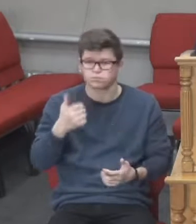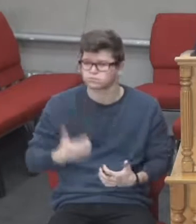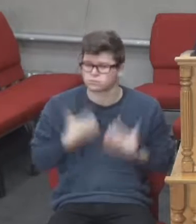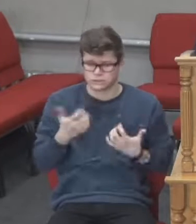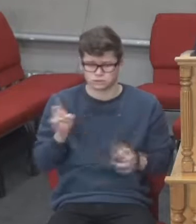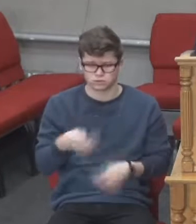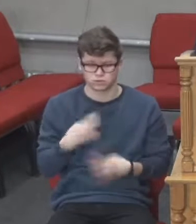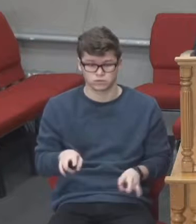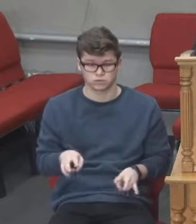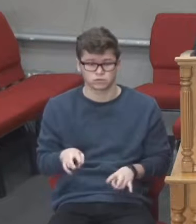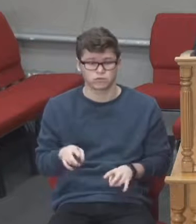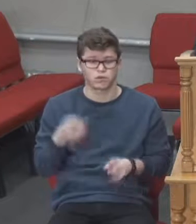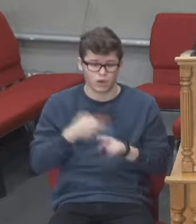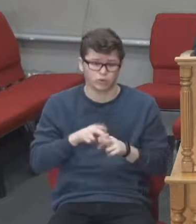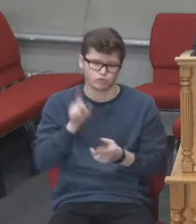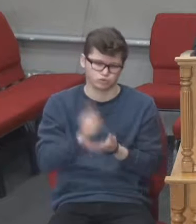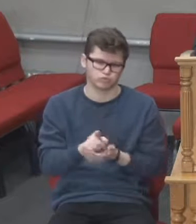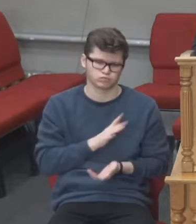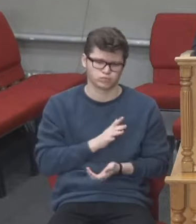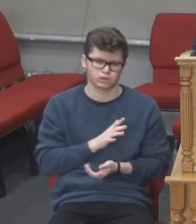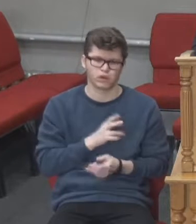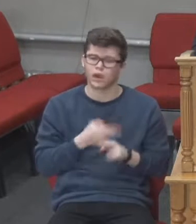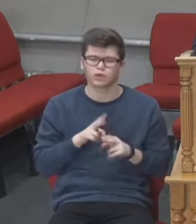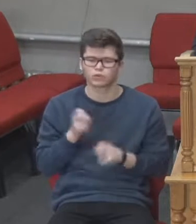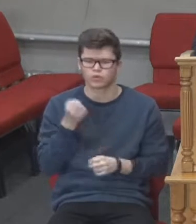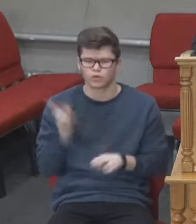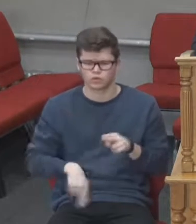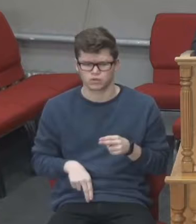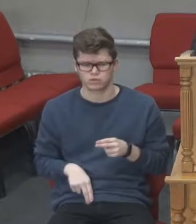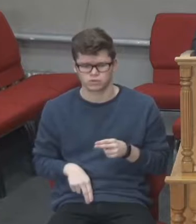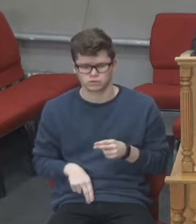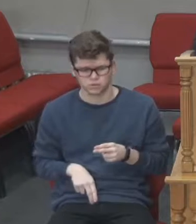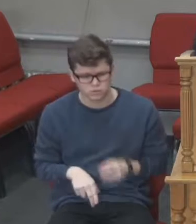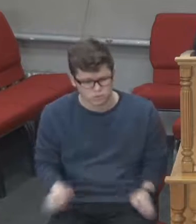Статись належить тому. Але це не кінець ще».